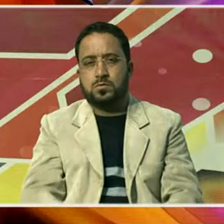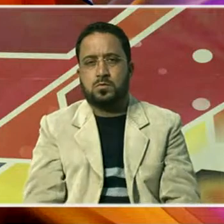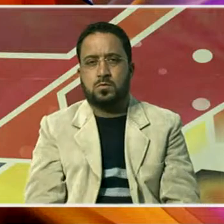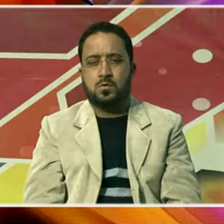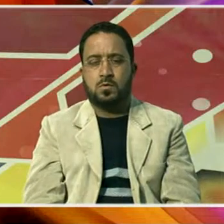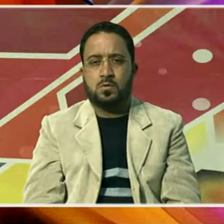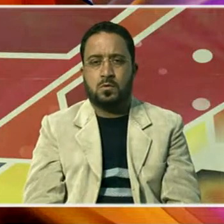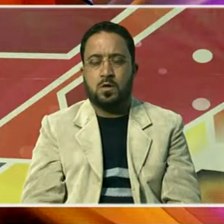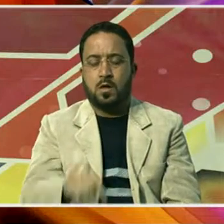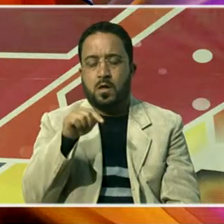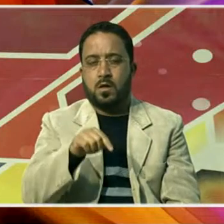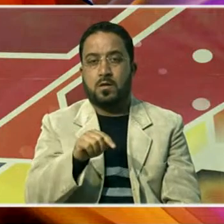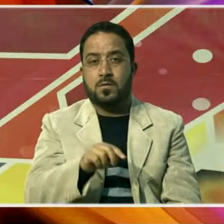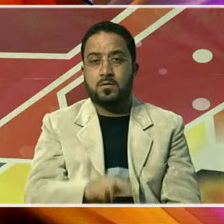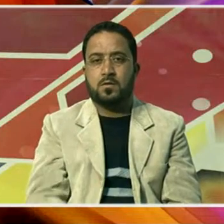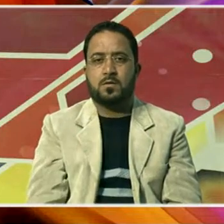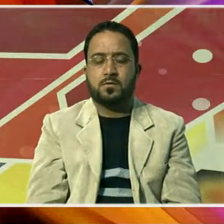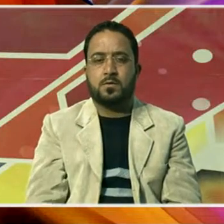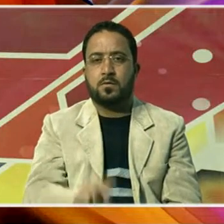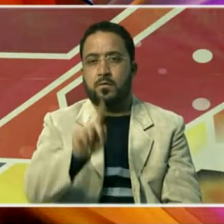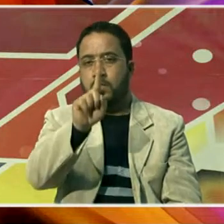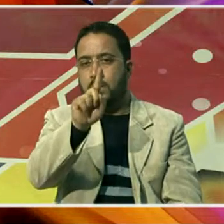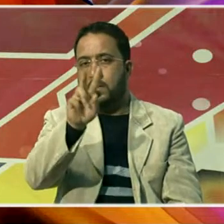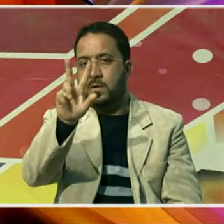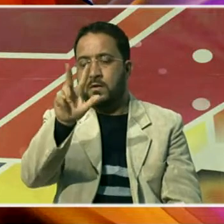آج سے اٹھارہ اپریل تک